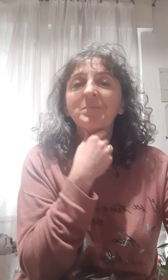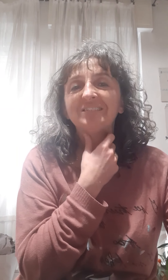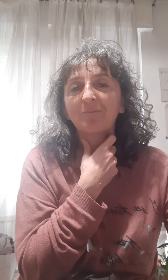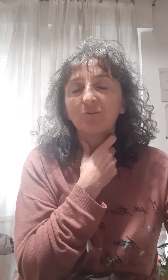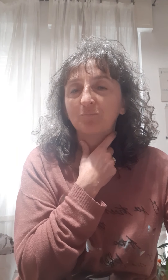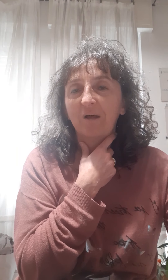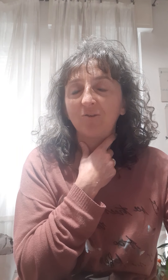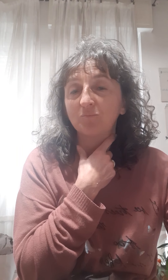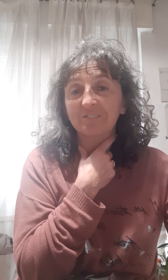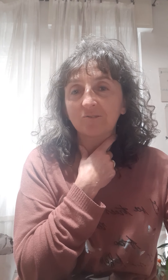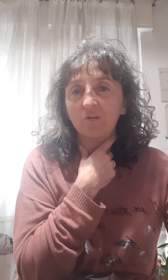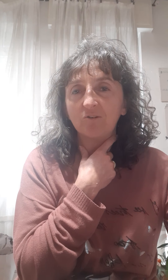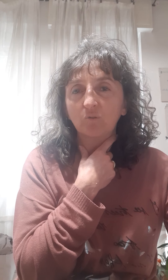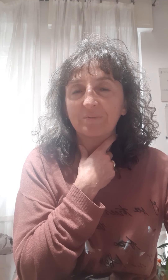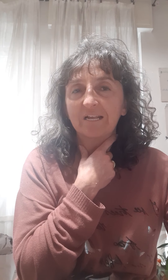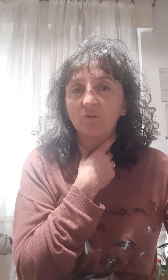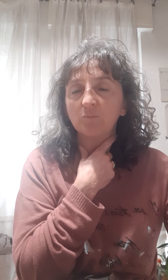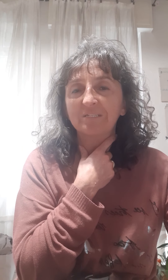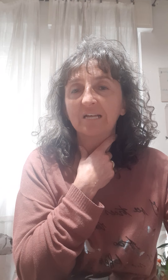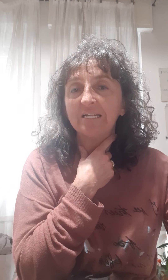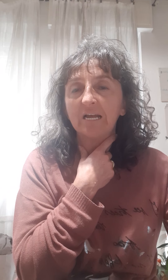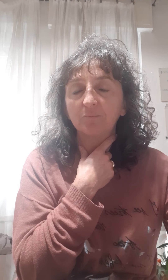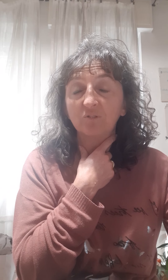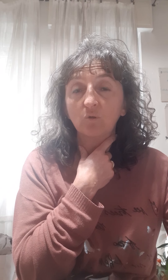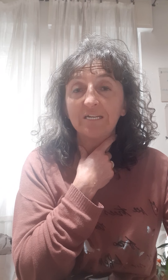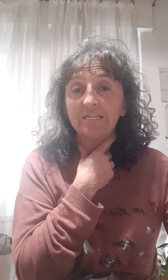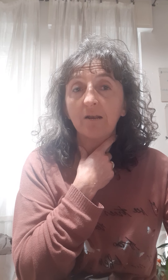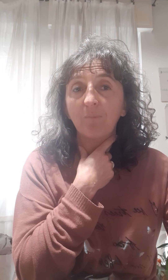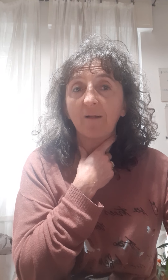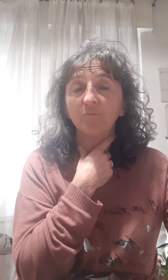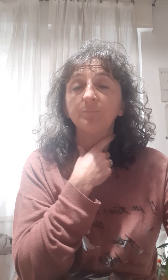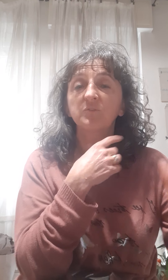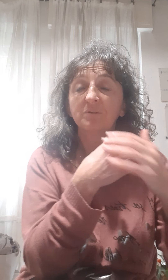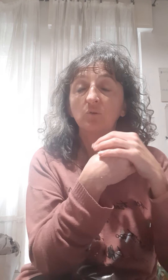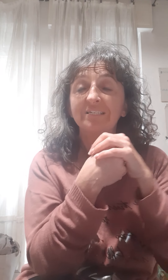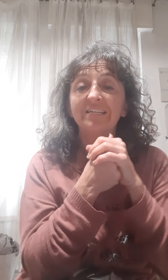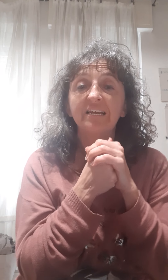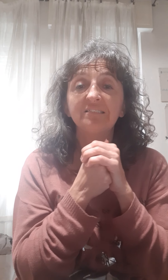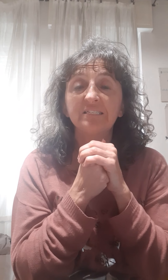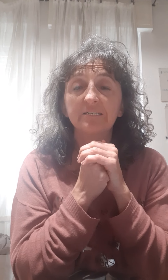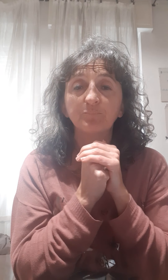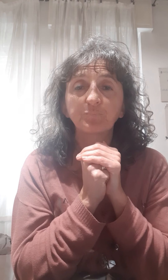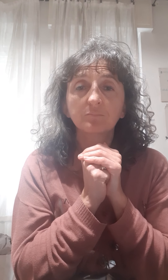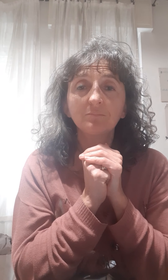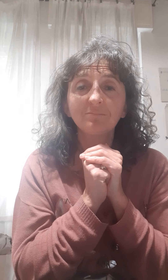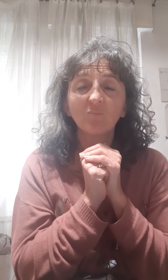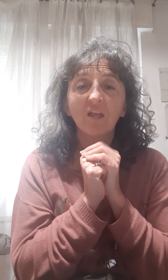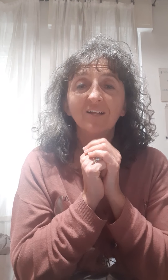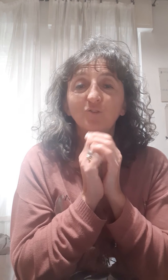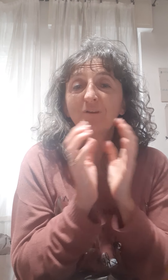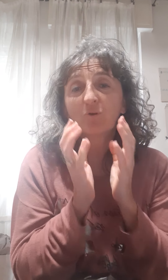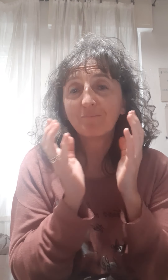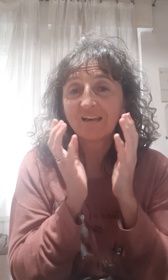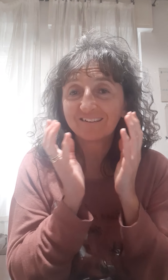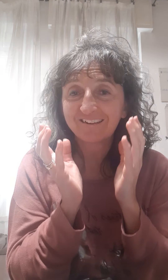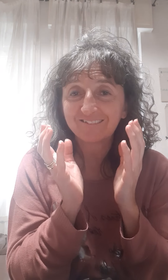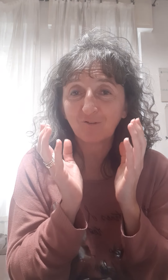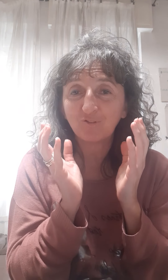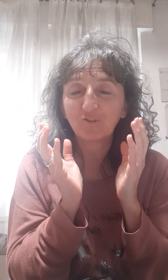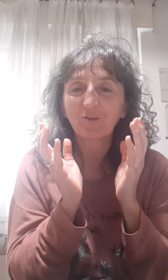Poi pensiamo allo spazzolino, sto pensando agli spazzolini nel bagno, spazzolini da denti che dovremo cambiare in realtà ogni tre